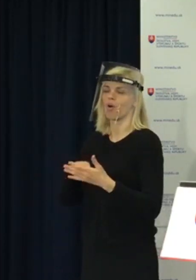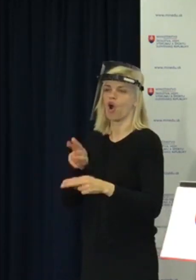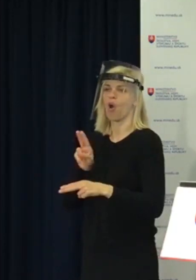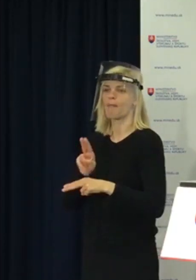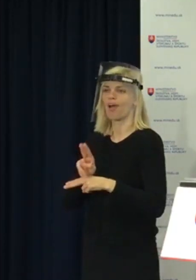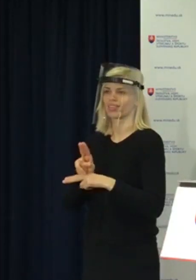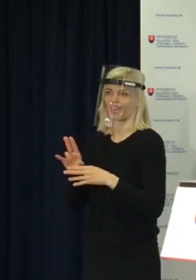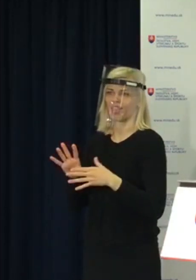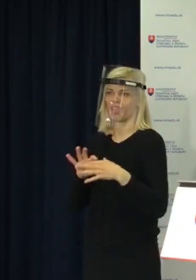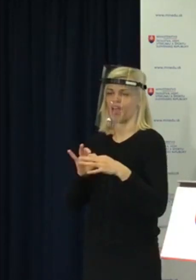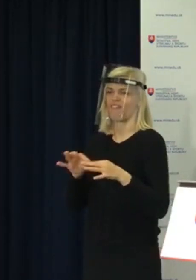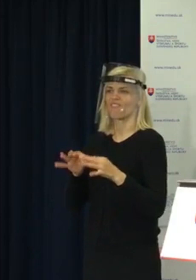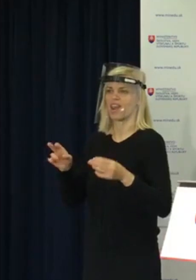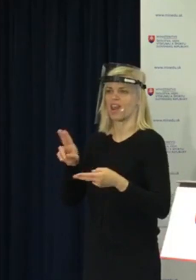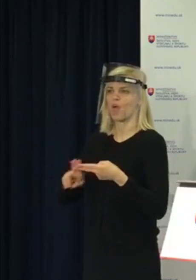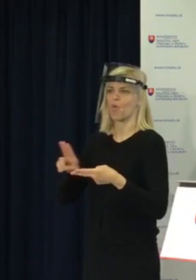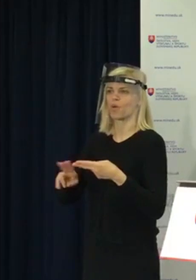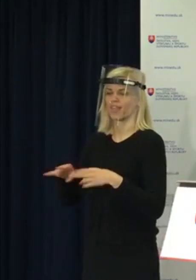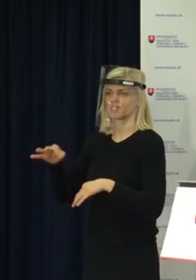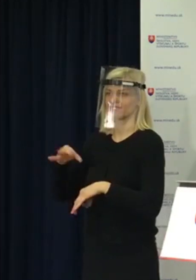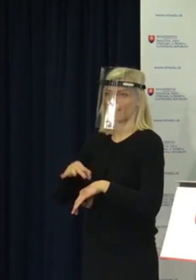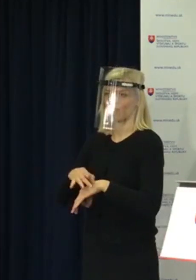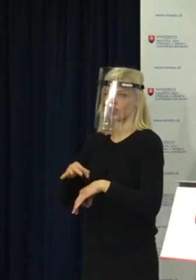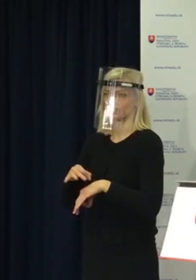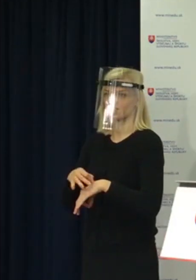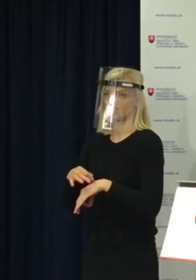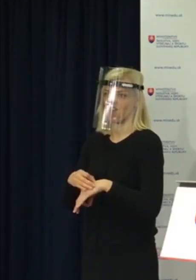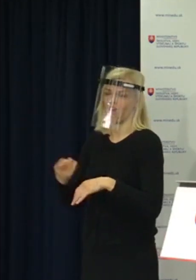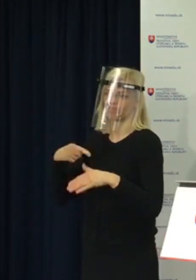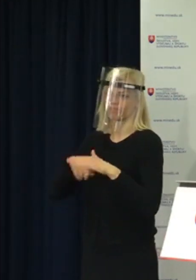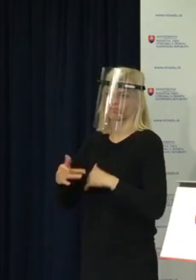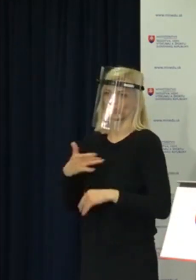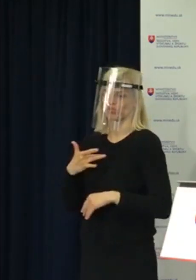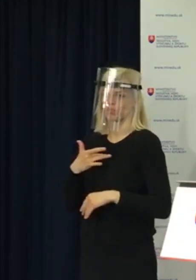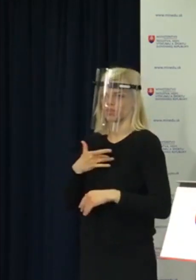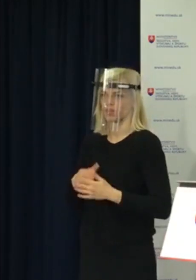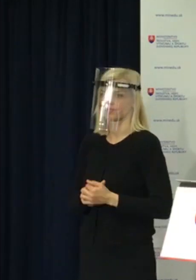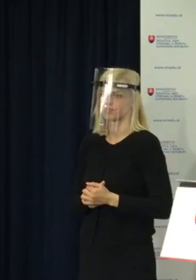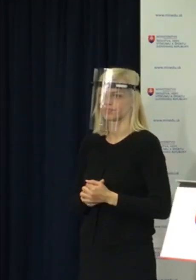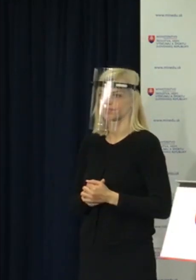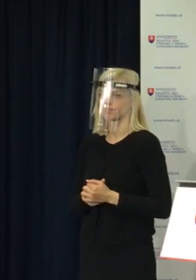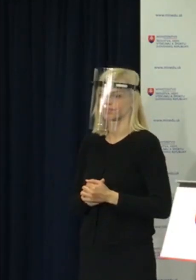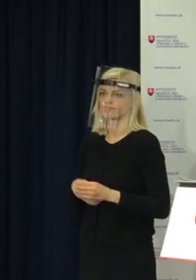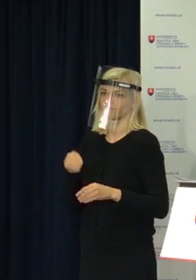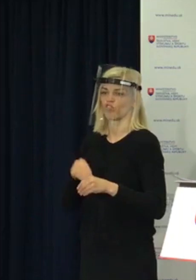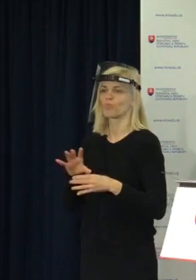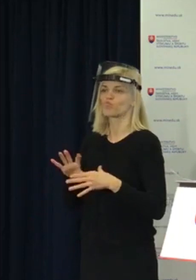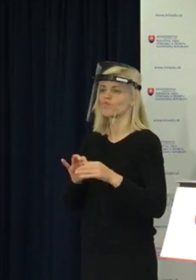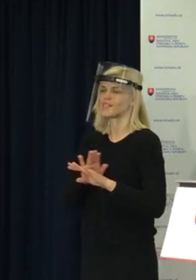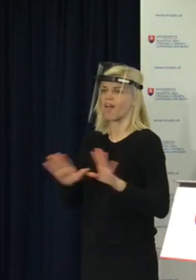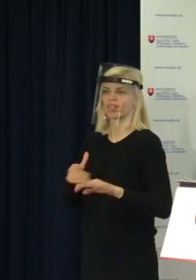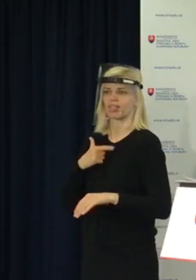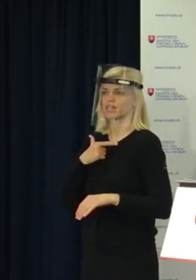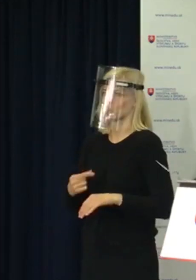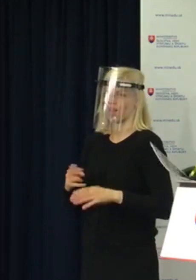verejného zdravotníctva ak teda nesúhlasí s tým známkou, čím pôjde do procesu normálnej maturity tak, ako ju